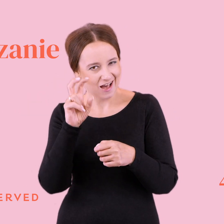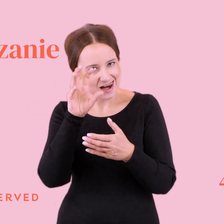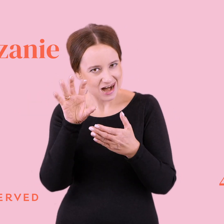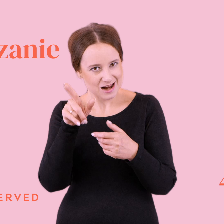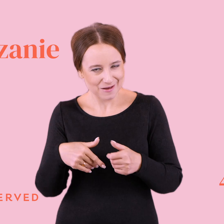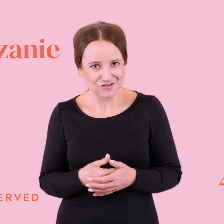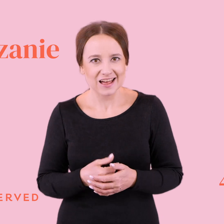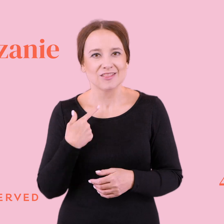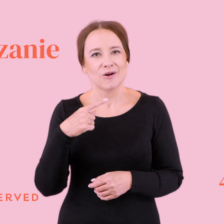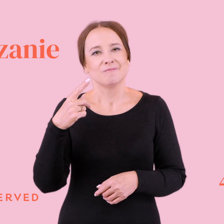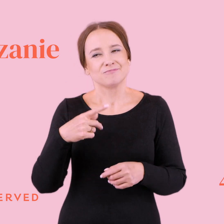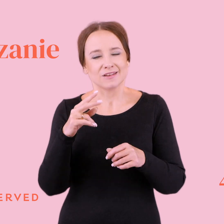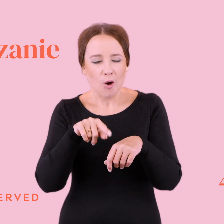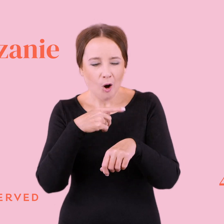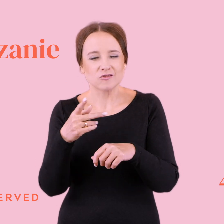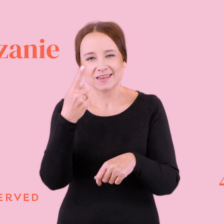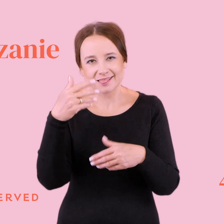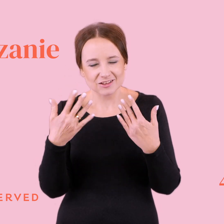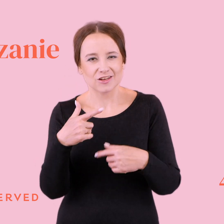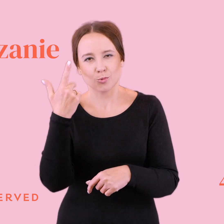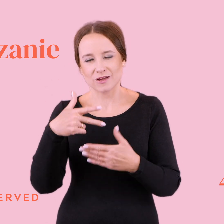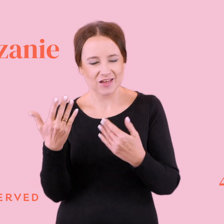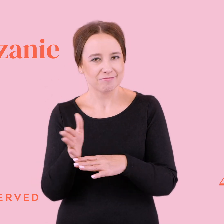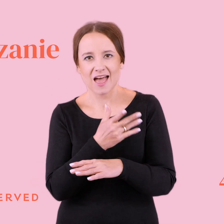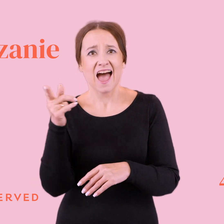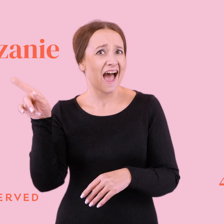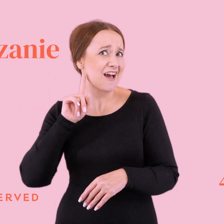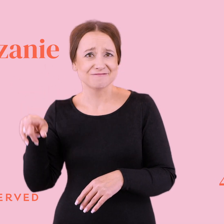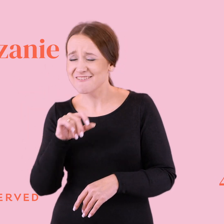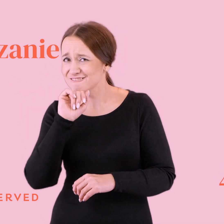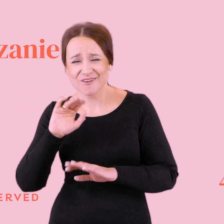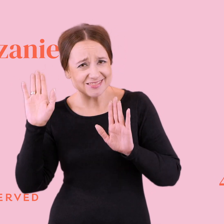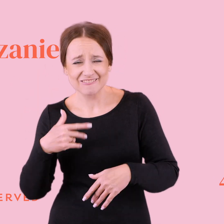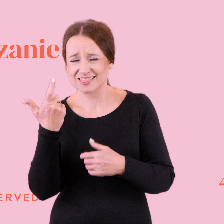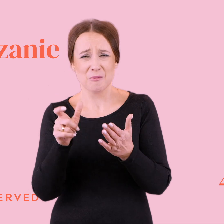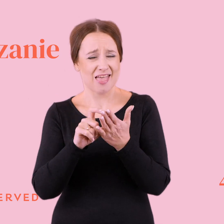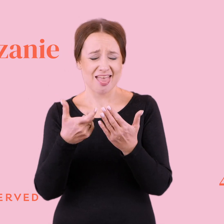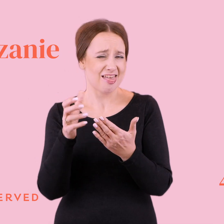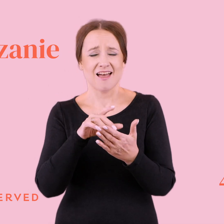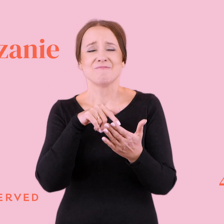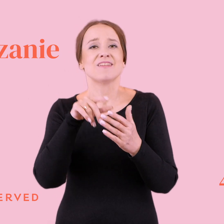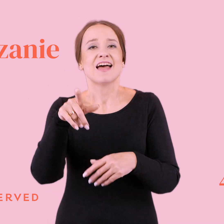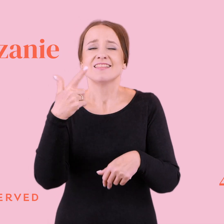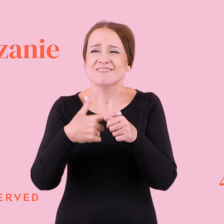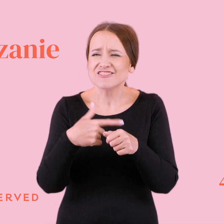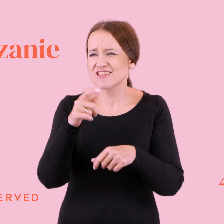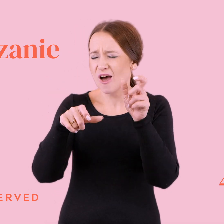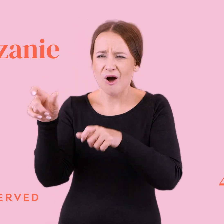minął pierwszy dzień, drugi dzień, a typ nawet nie obejrzał jej stories. Ale na bank dostała z 20 wiadomości od znajomych. ogóle po co ty pojechałaś